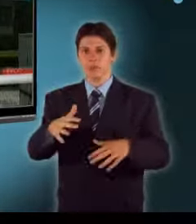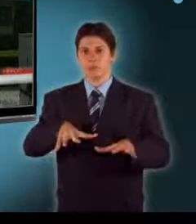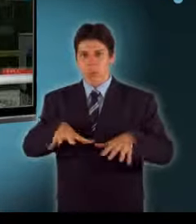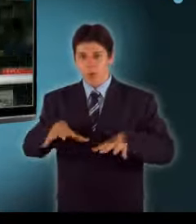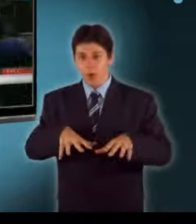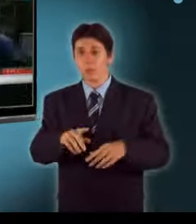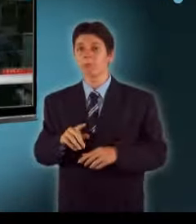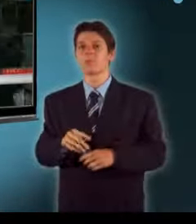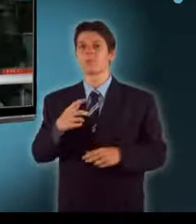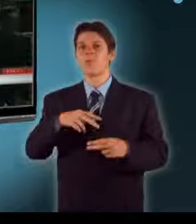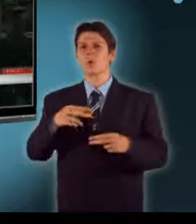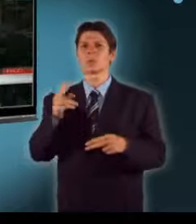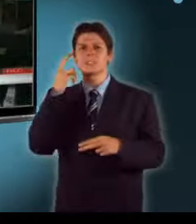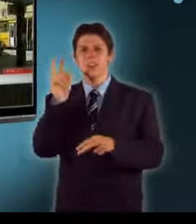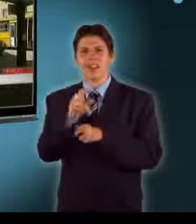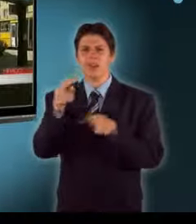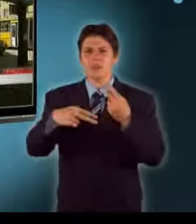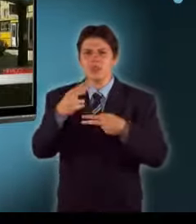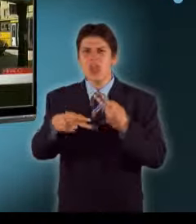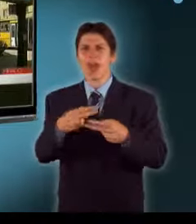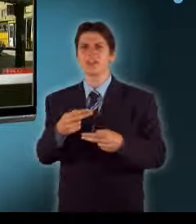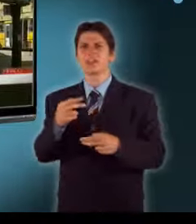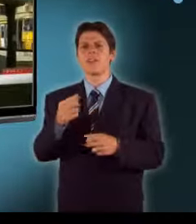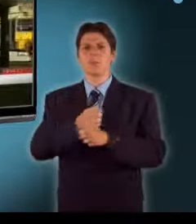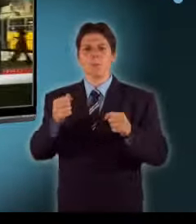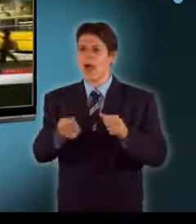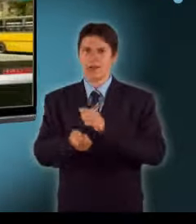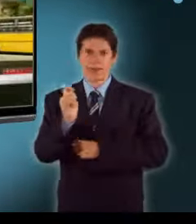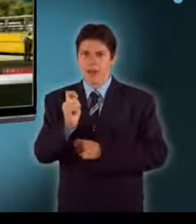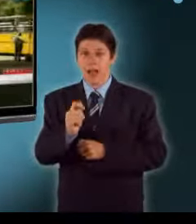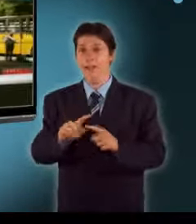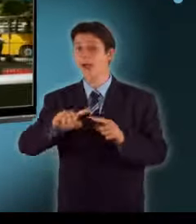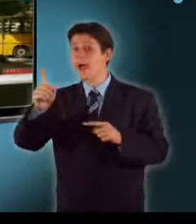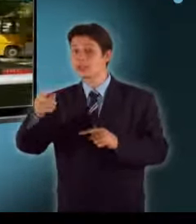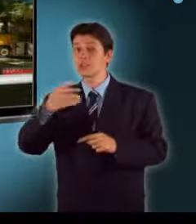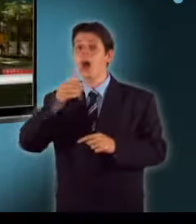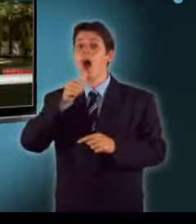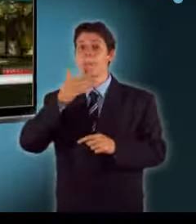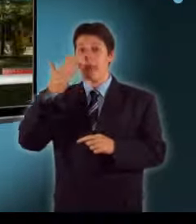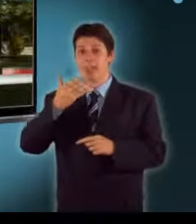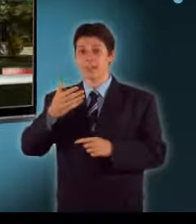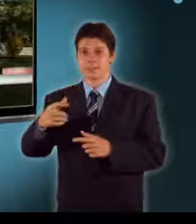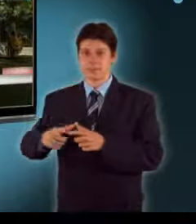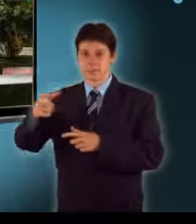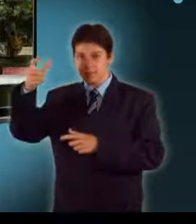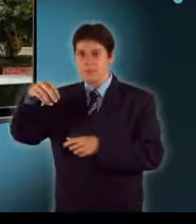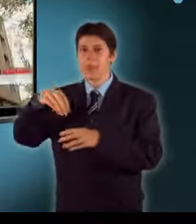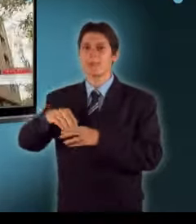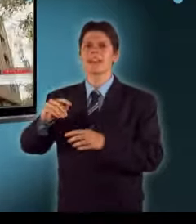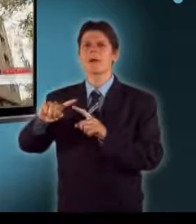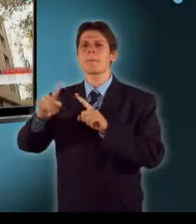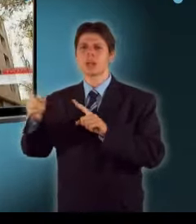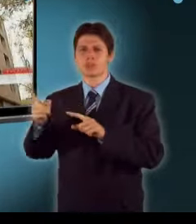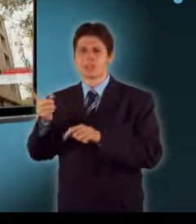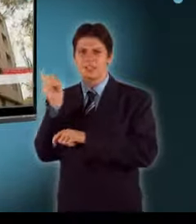találtak robbanó szerkezetet. Az APEC Haller utcai épületét is kiürítették egy másik fenyegetés miatt. Onnan több száz